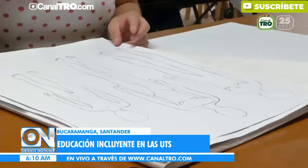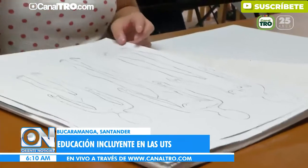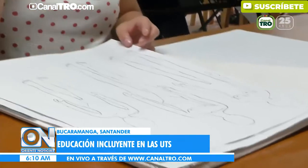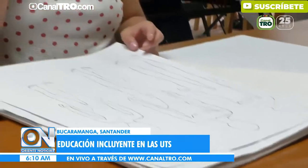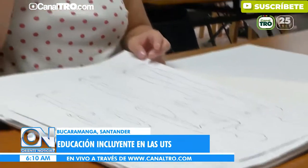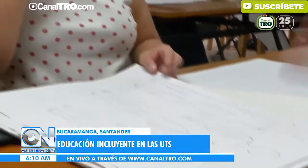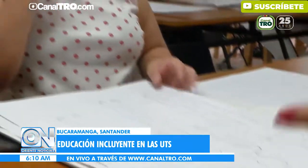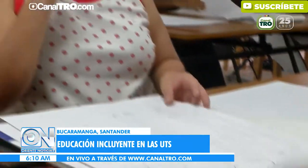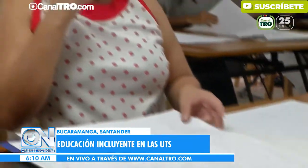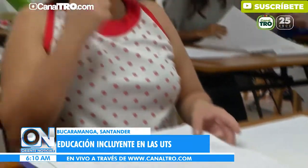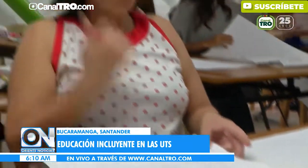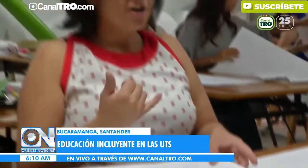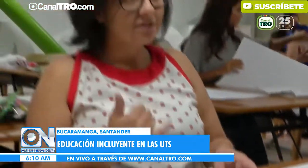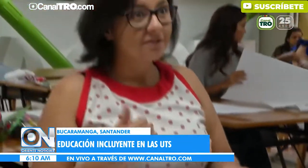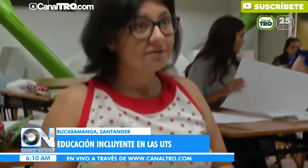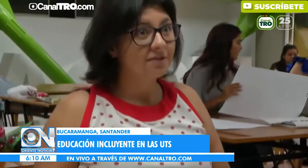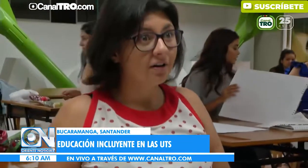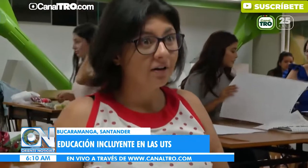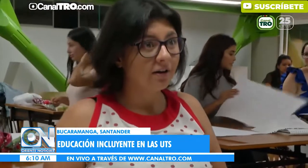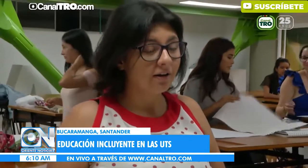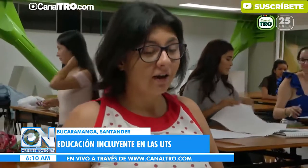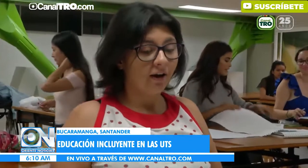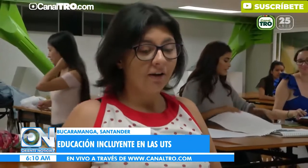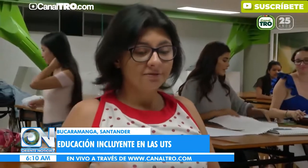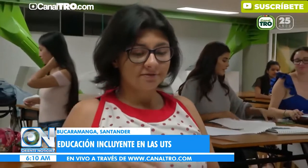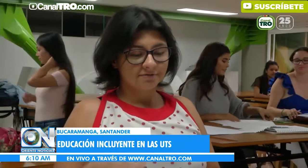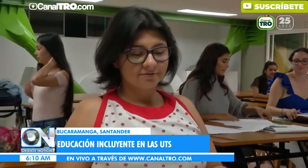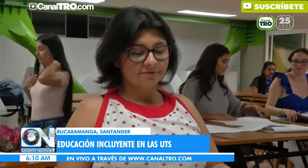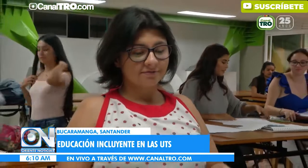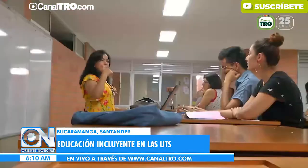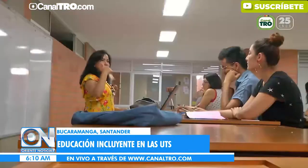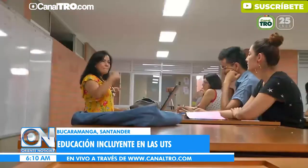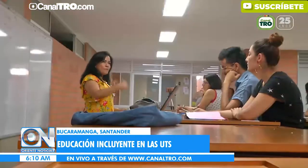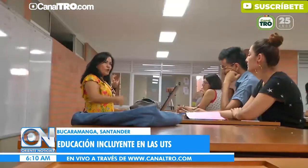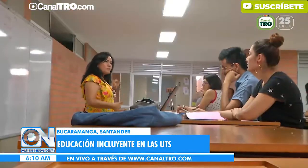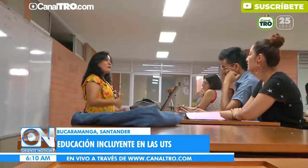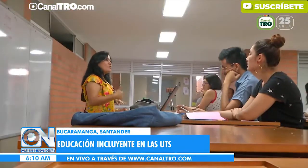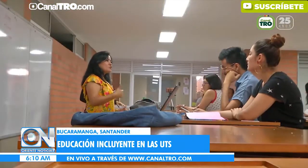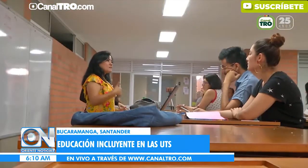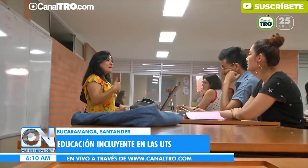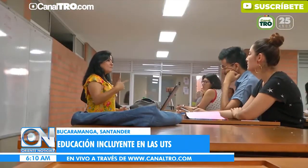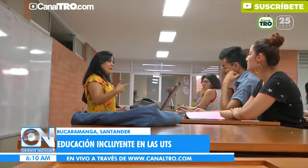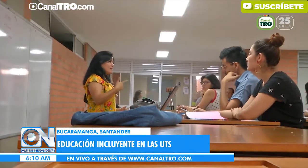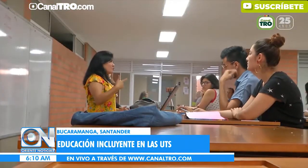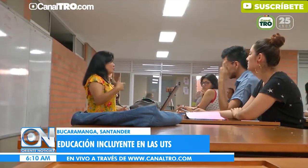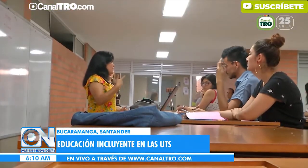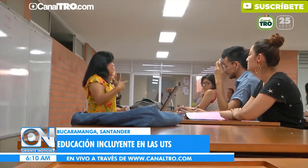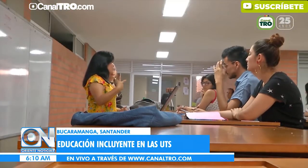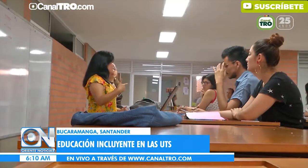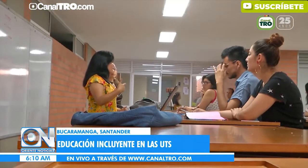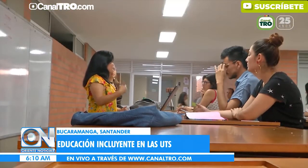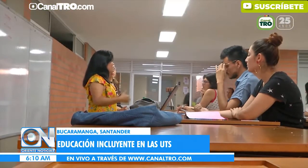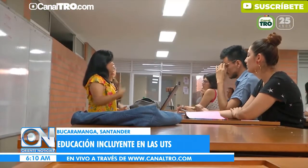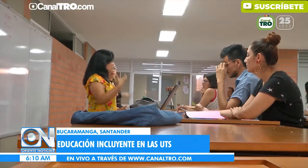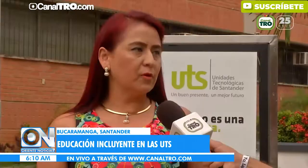En abril de 2019, conforma el Comité de Educación Inclusiva, el cual está constituido por un equipo de